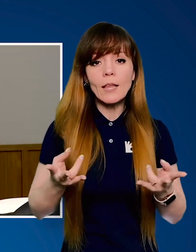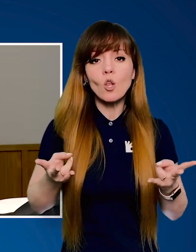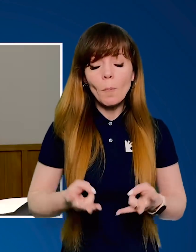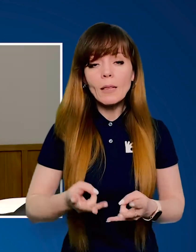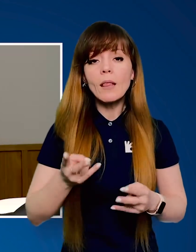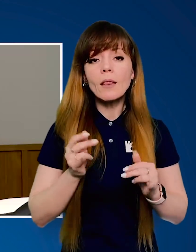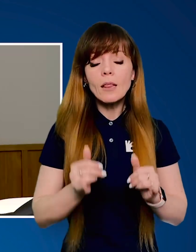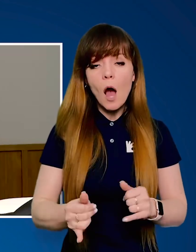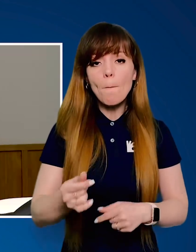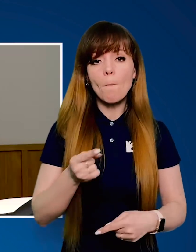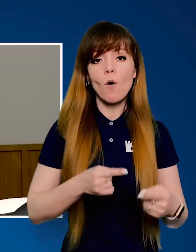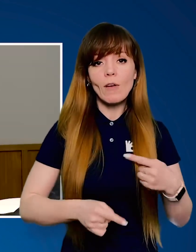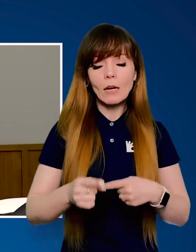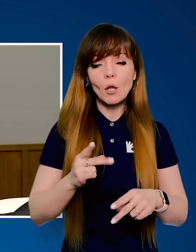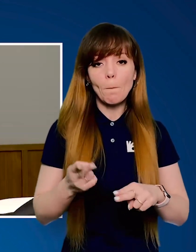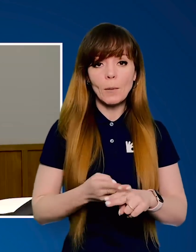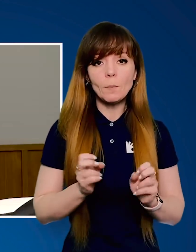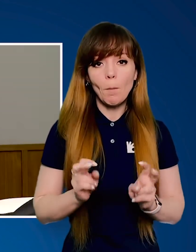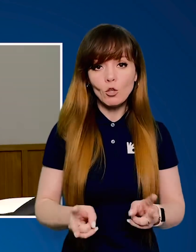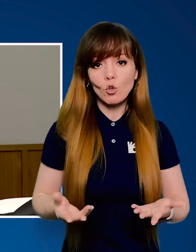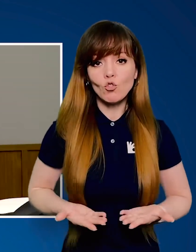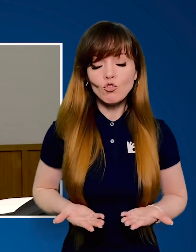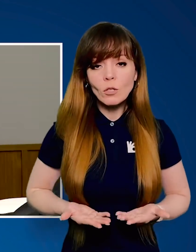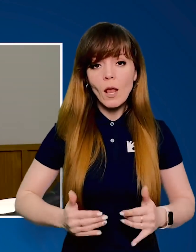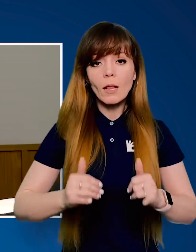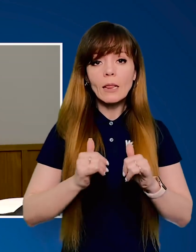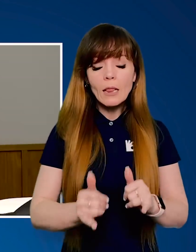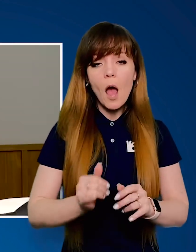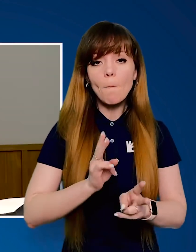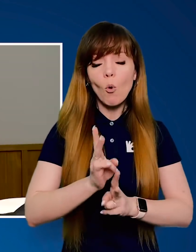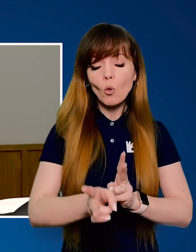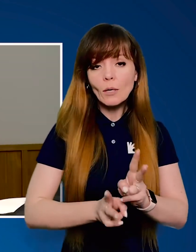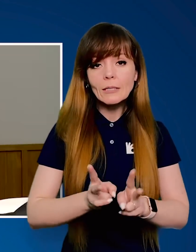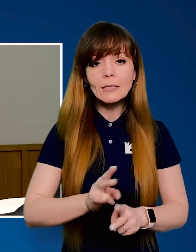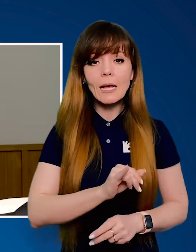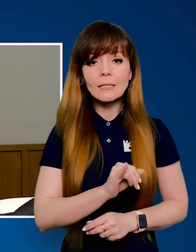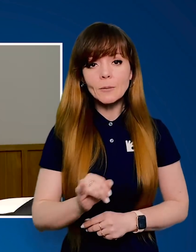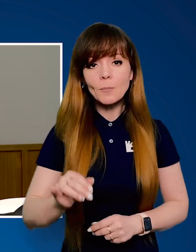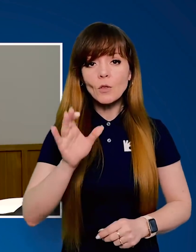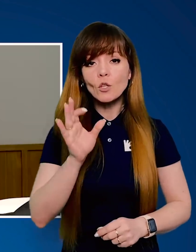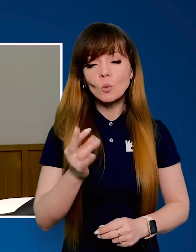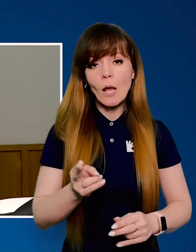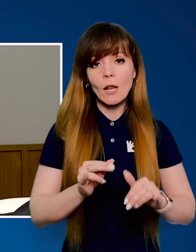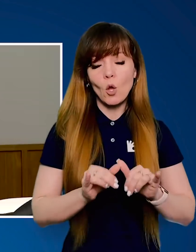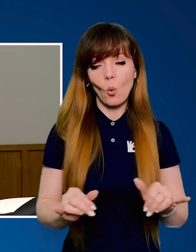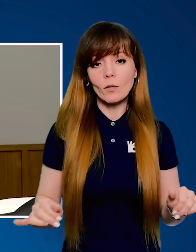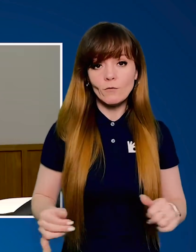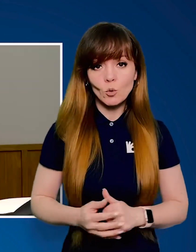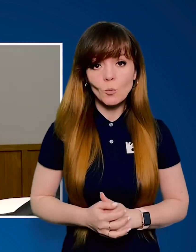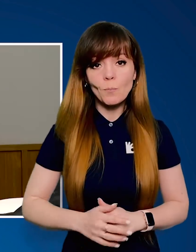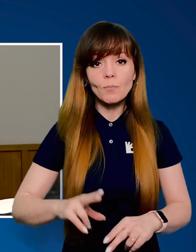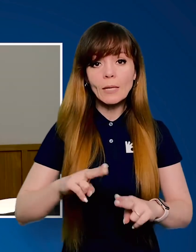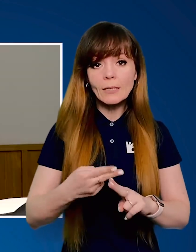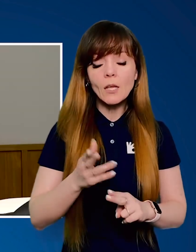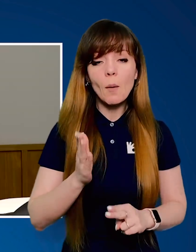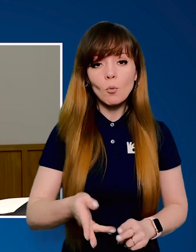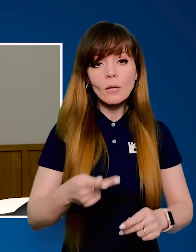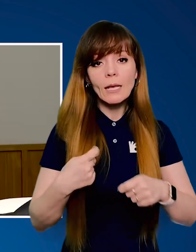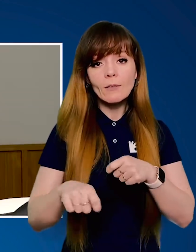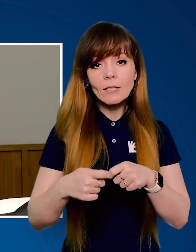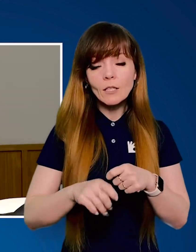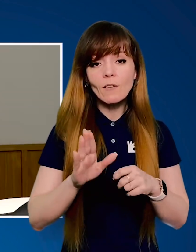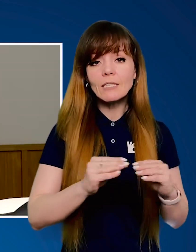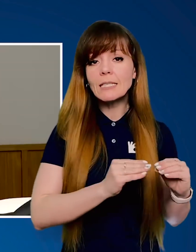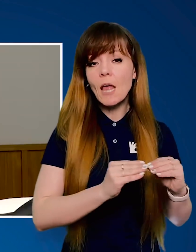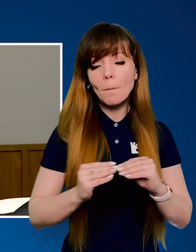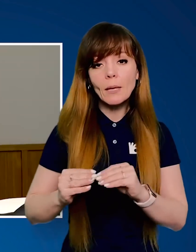які необхідні для повернення, безпечного життя, для модернізації і соціального розвитку. Це будуть